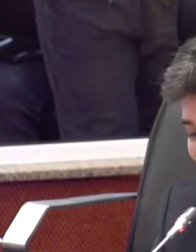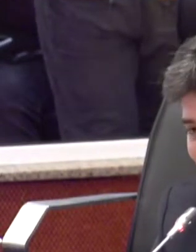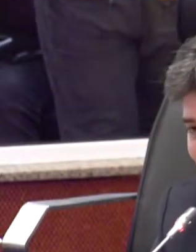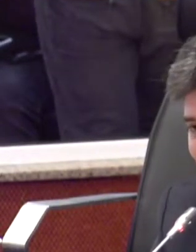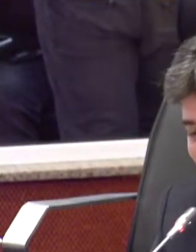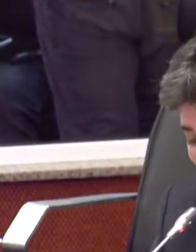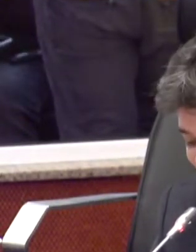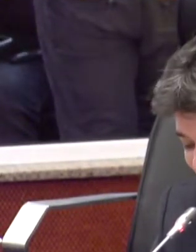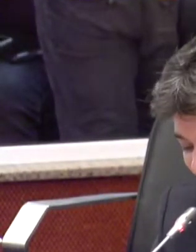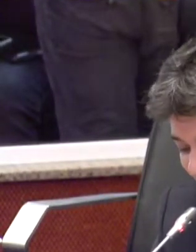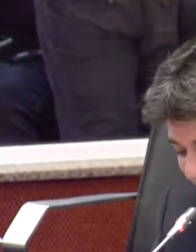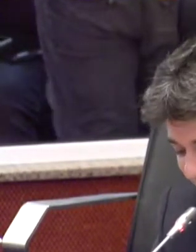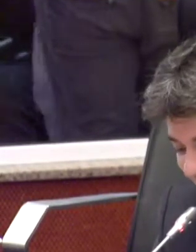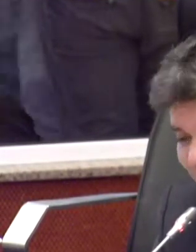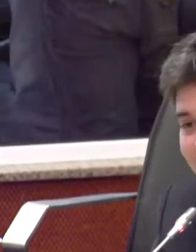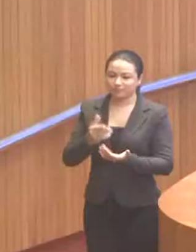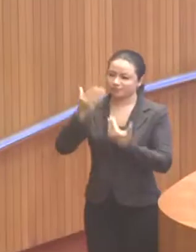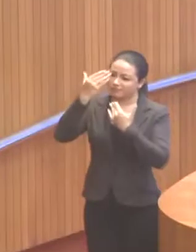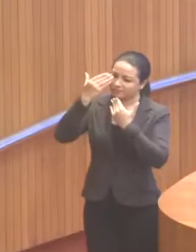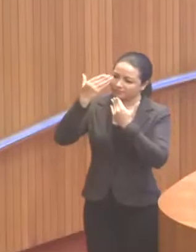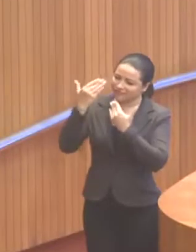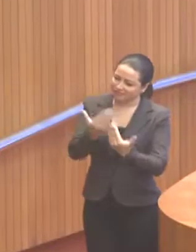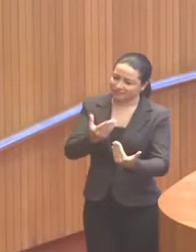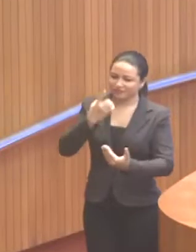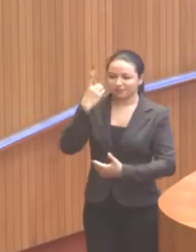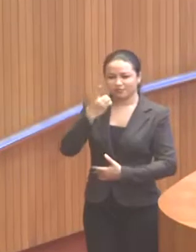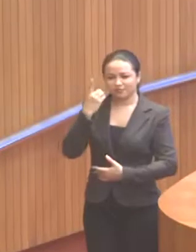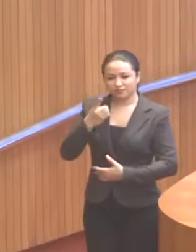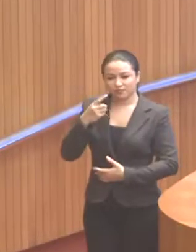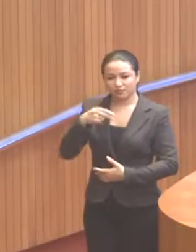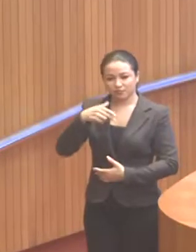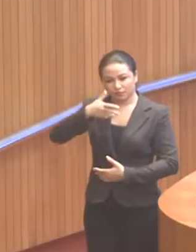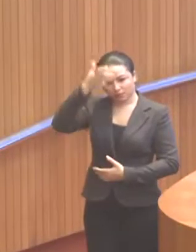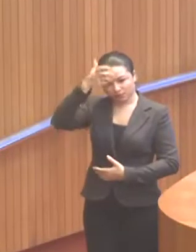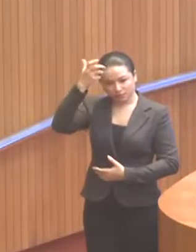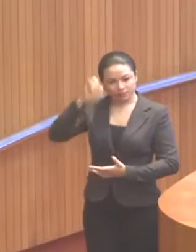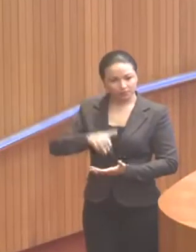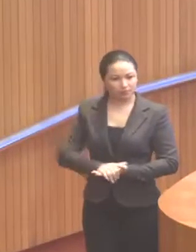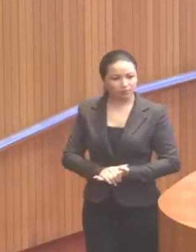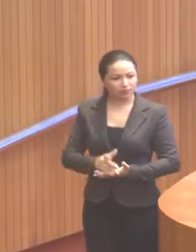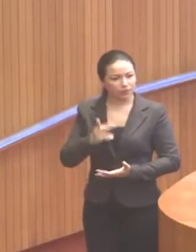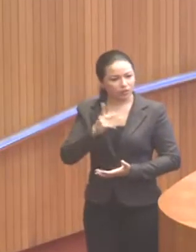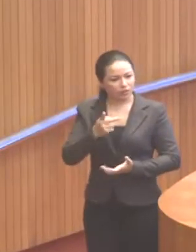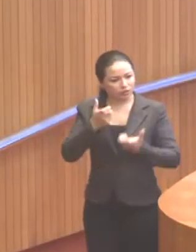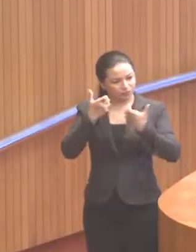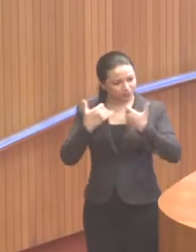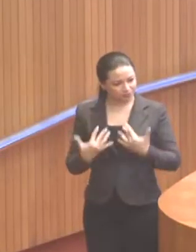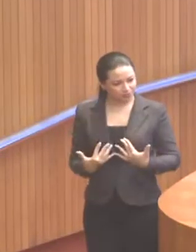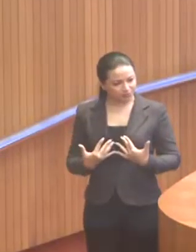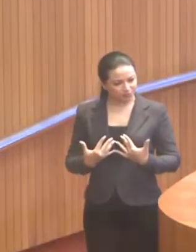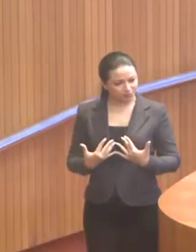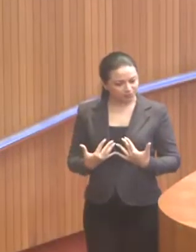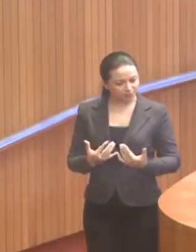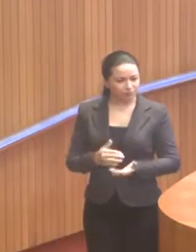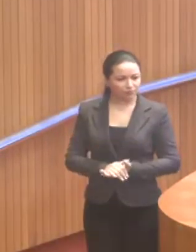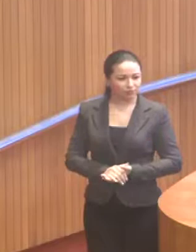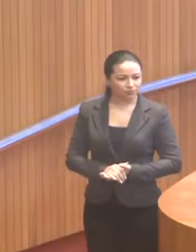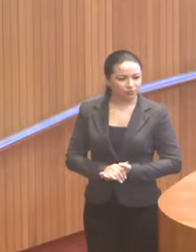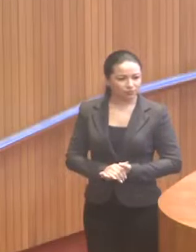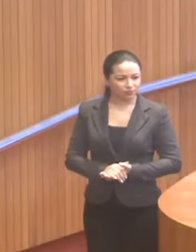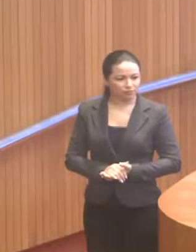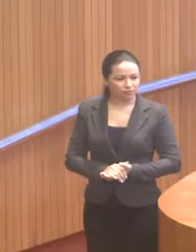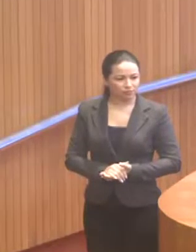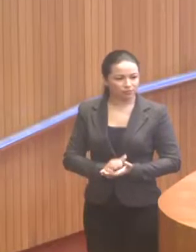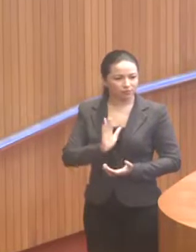expressiva que a V. Exª teve. Obrigada. Muito obrigada, deputado Neto Evangelista. Deputado Elisiane. Pela sua palavra, pela Gardênia. Permite uma parte.